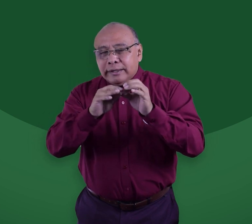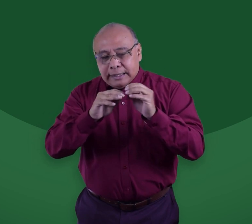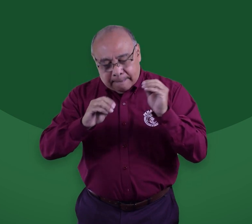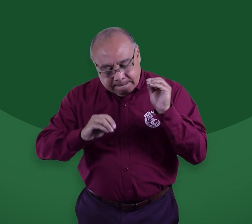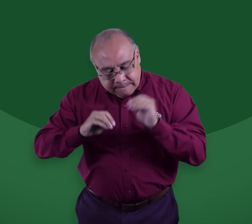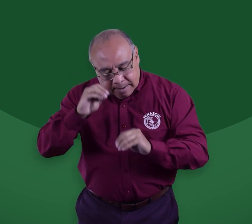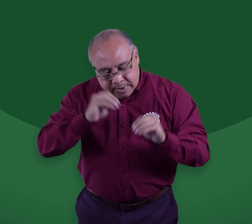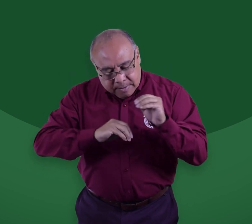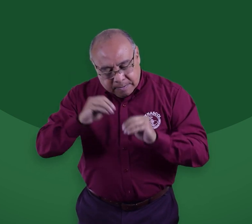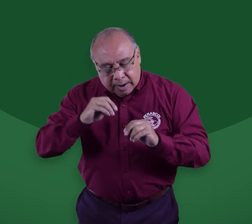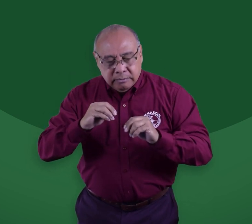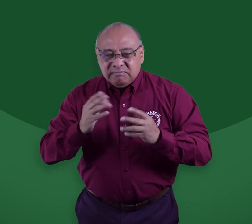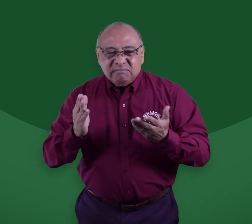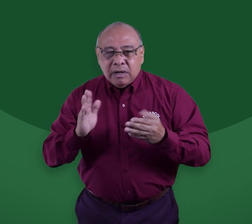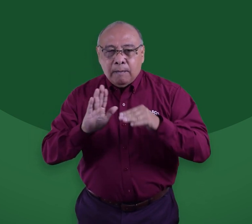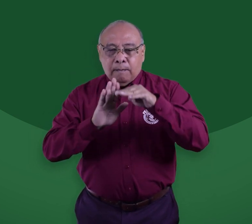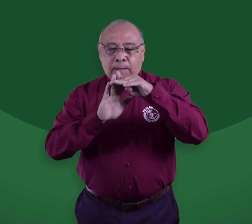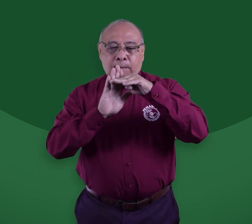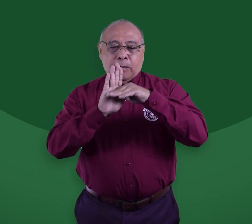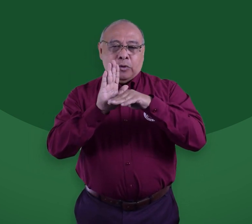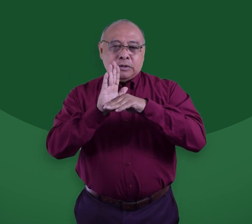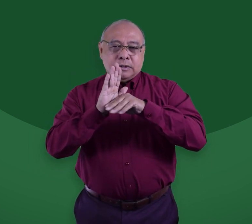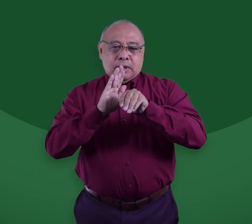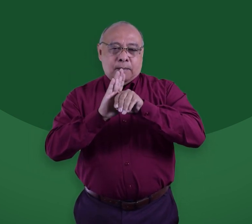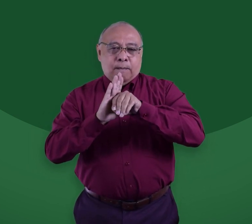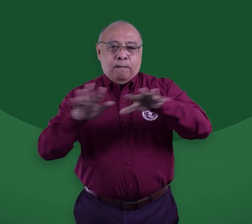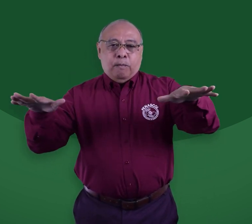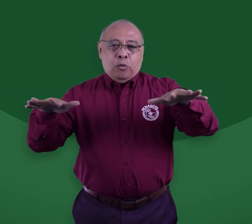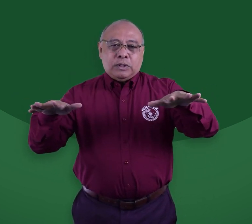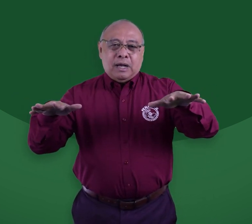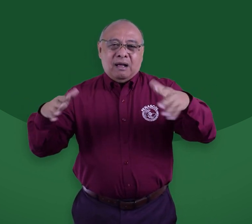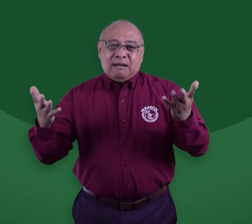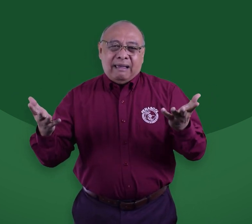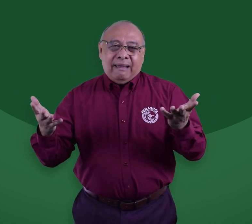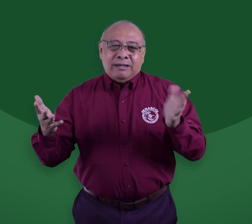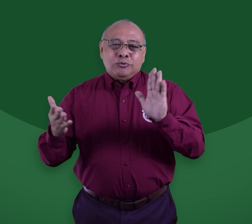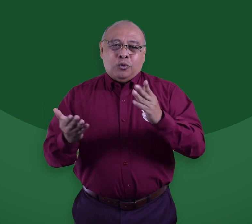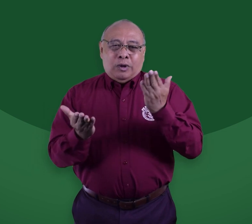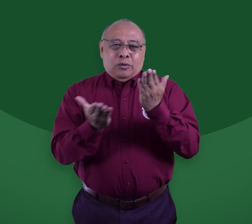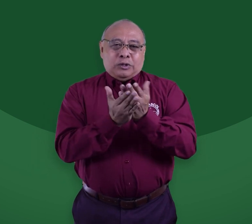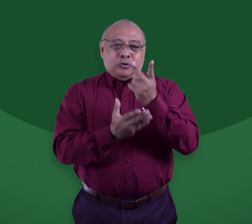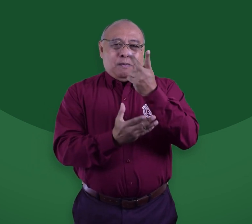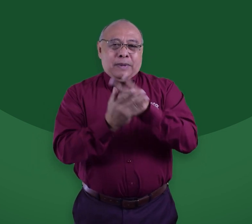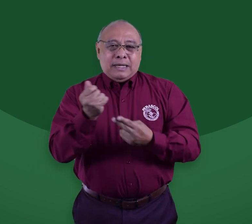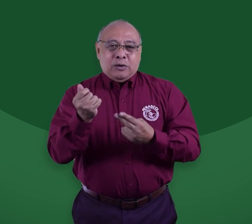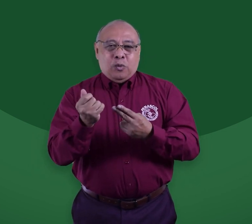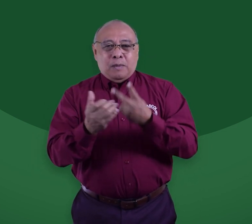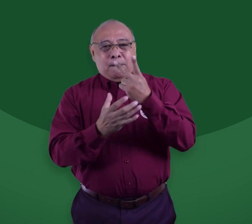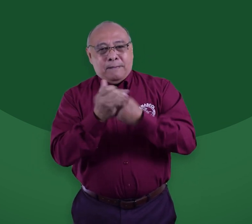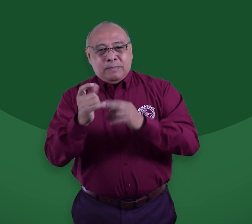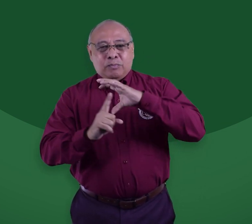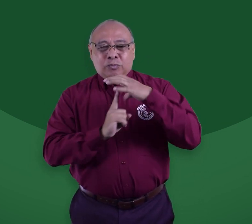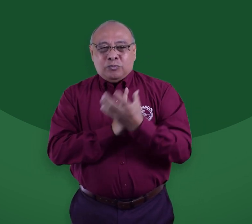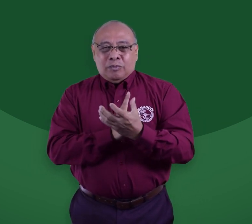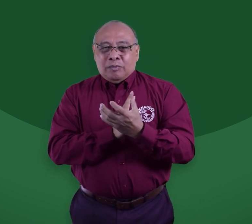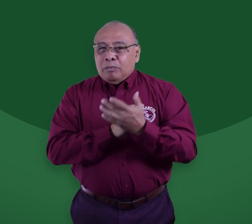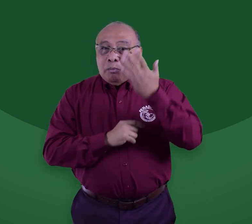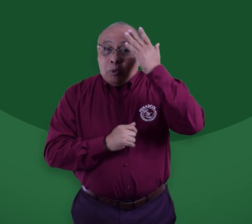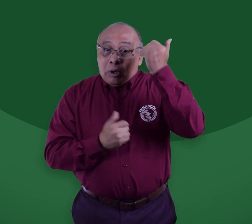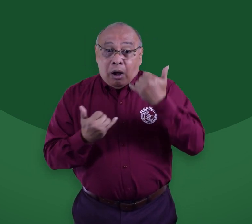y al INSOR sobre la construcción de la política pública sobre educación bilingüe bicultural, porque